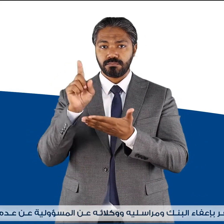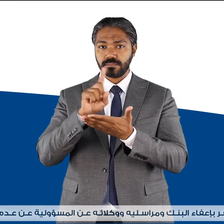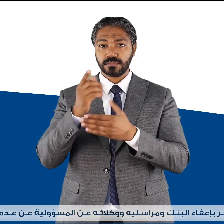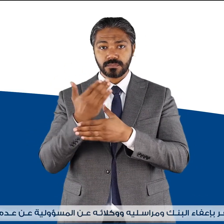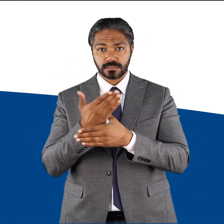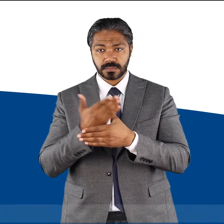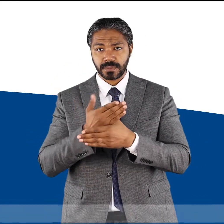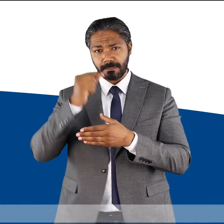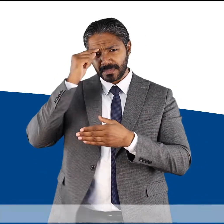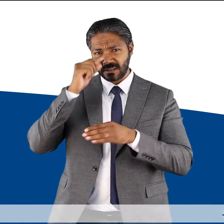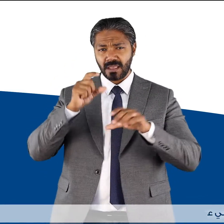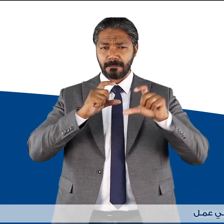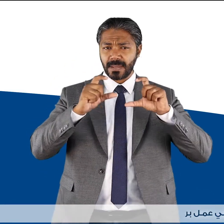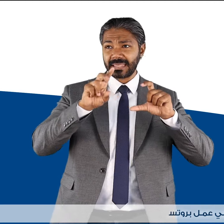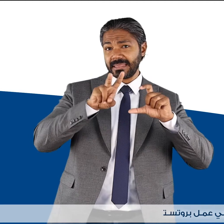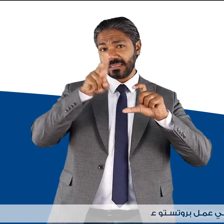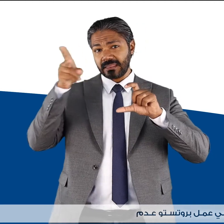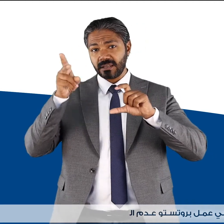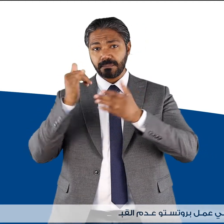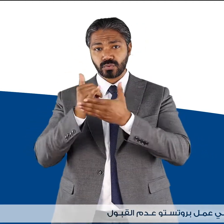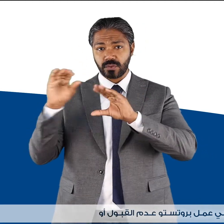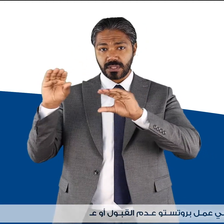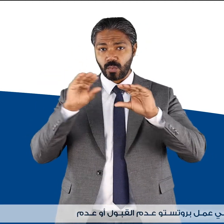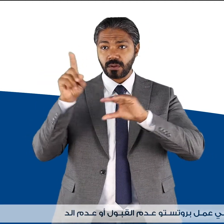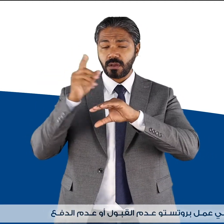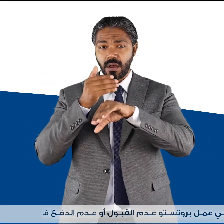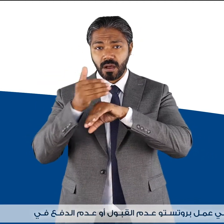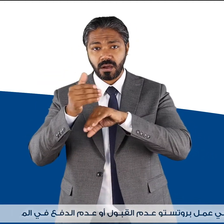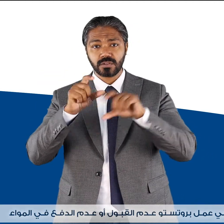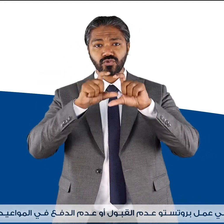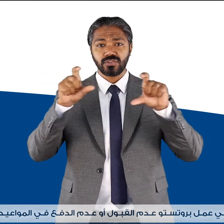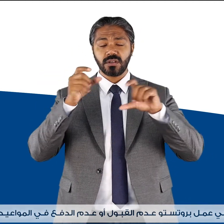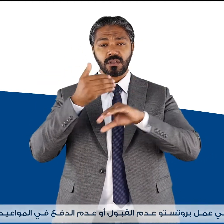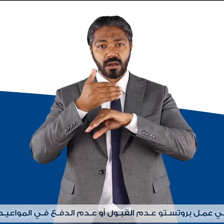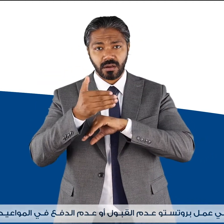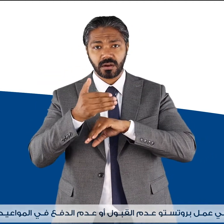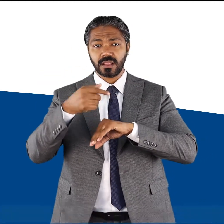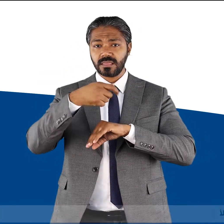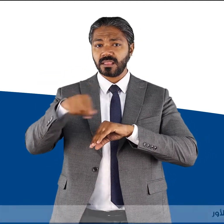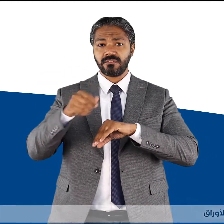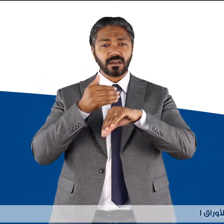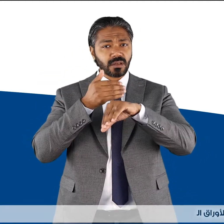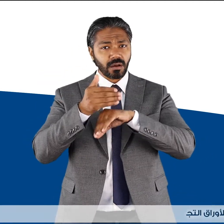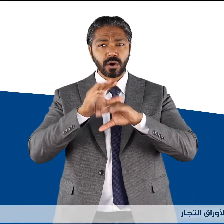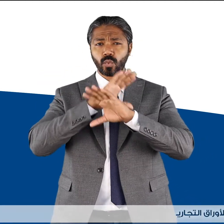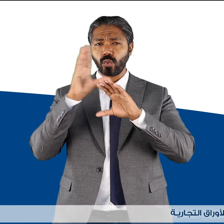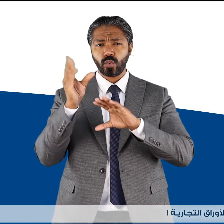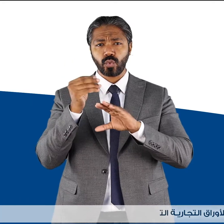تقديم أو التأخير في عمل بروتستو عدم القبول أو عدم الدفع في المواعيد القانونية للأوراق التجارية